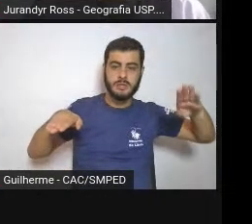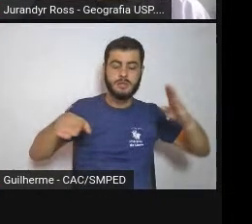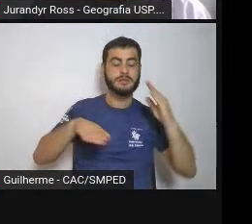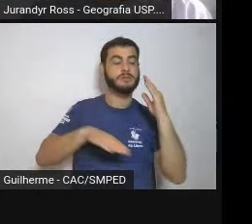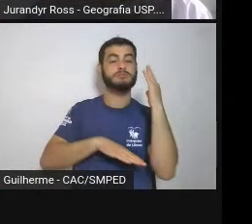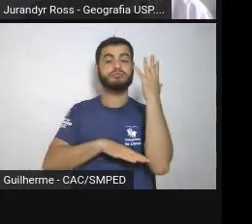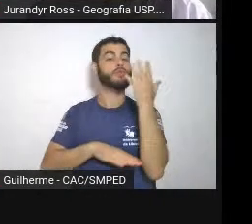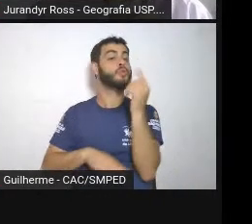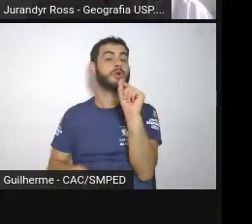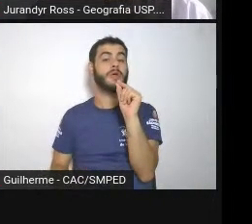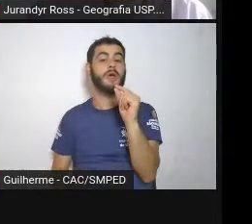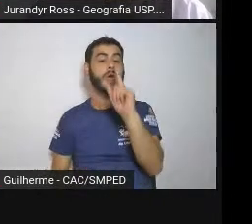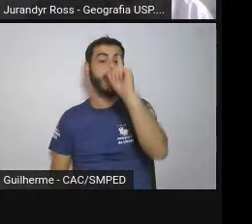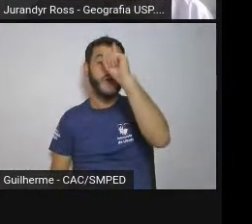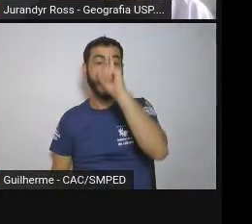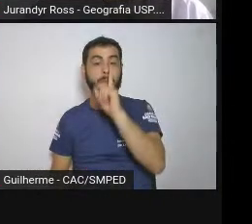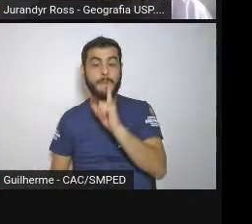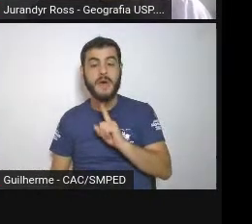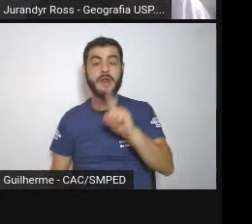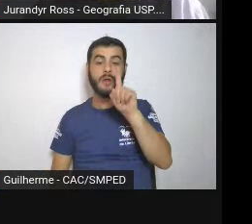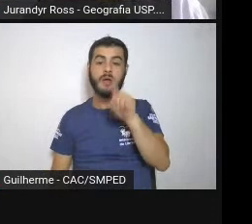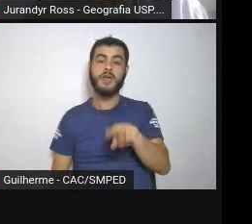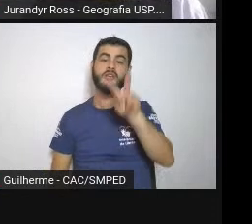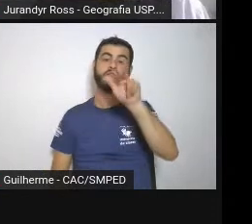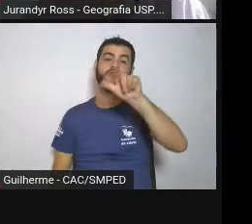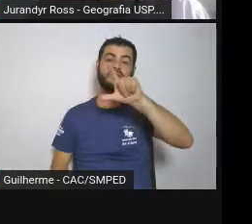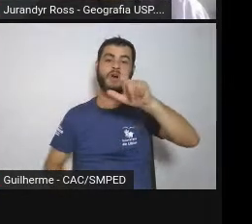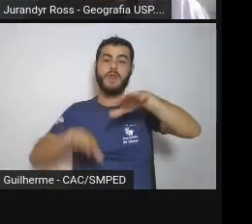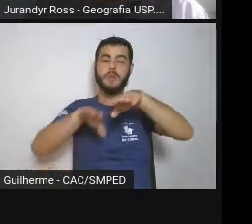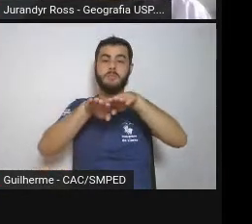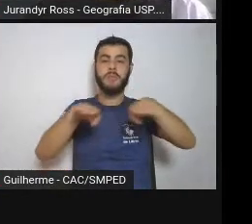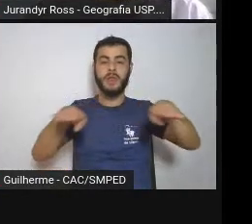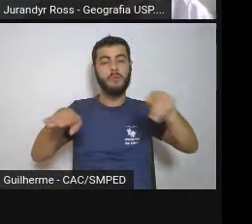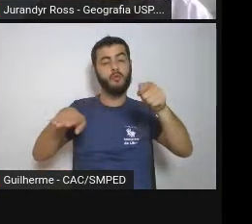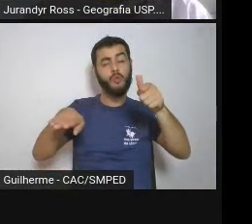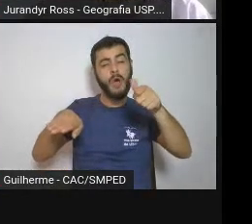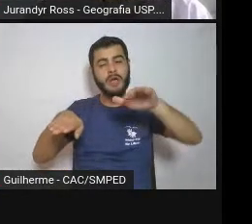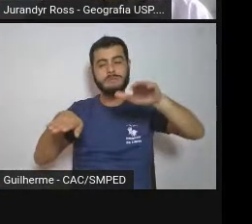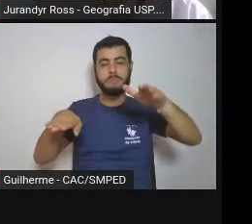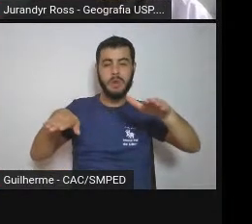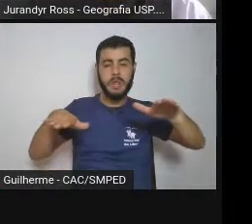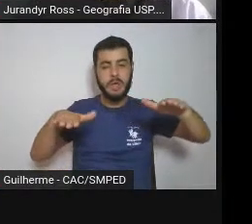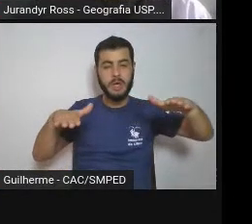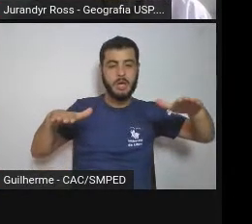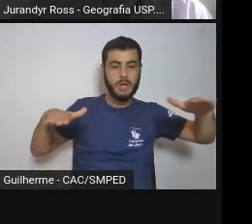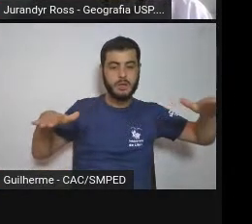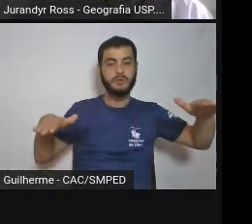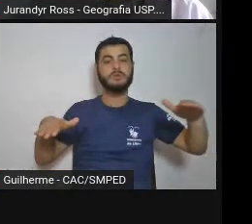são fundos de vagues, planos ou quase planos e planícies fluviais.